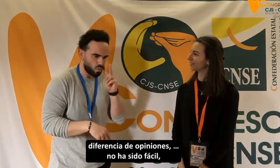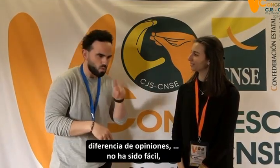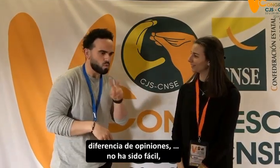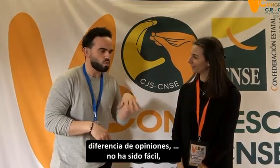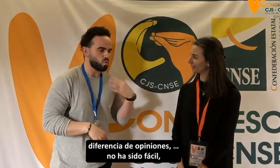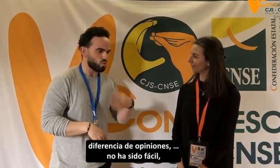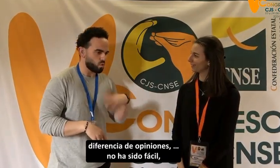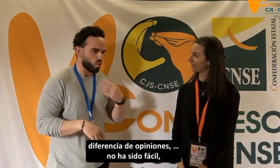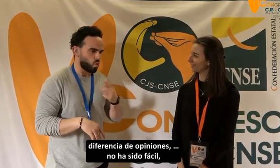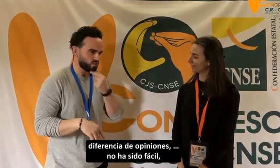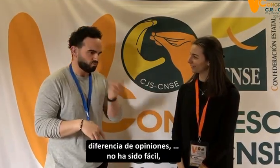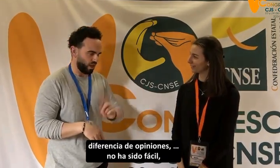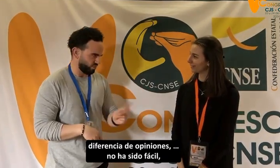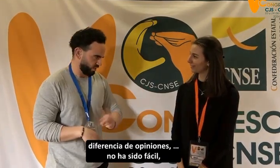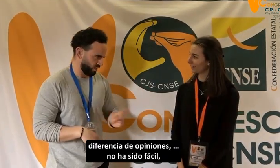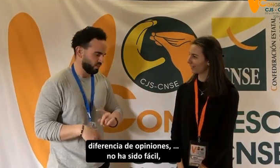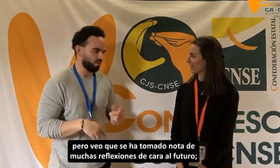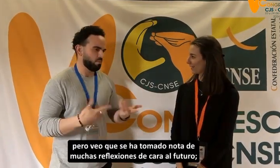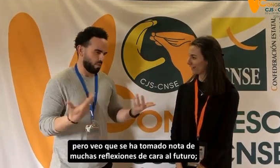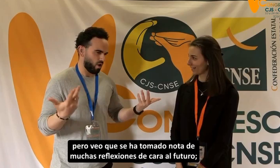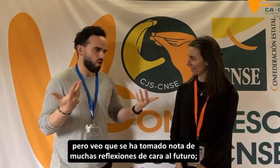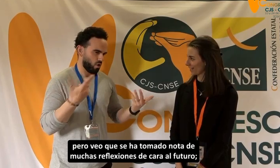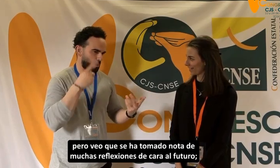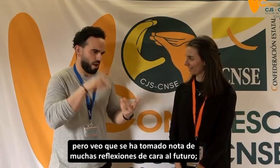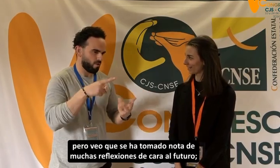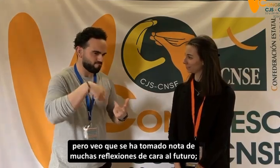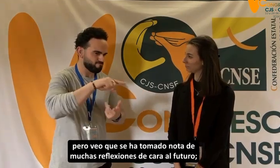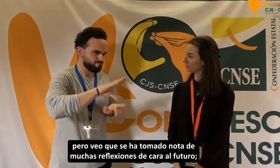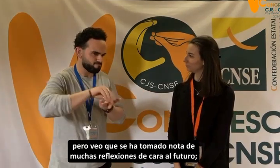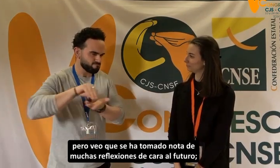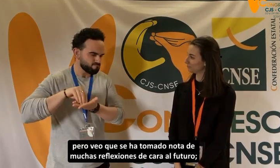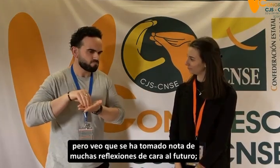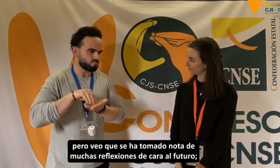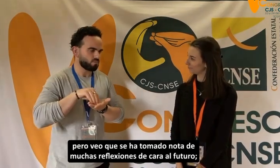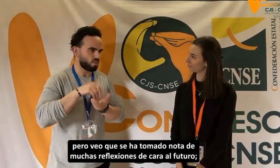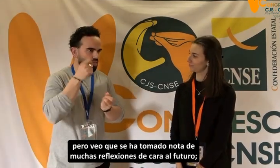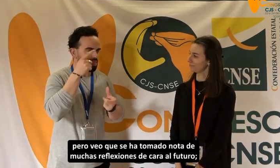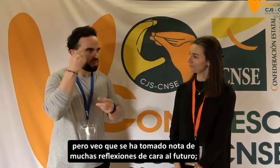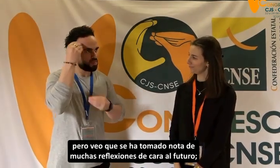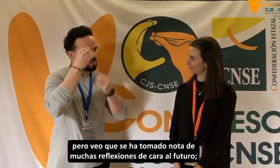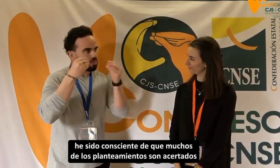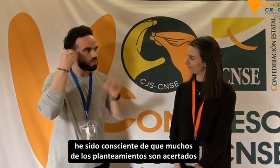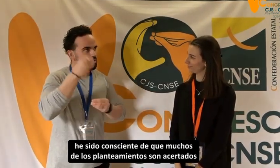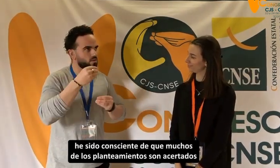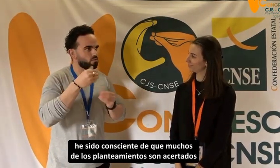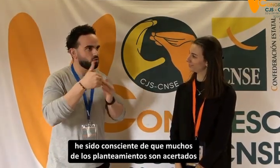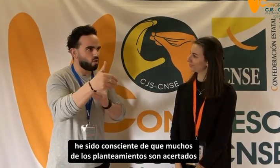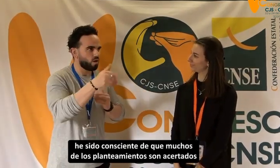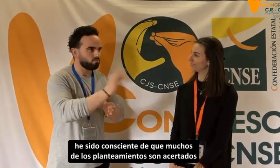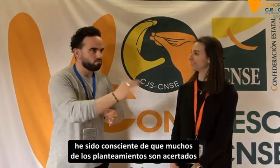opiniones, no ha sido fácil. Pero veo que se ha tomado nota de muchas reflexiones de cara al futuro. He sido consciente de que